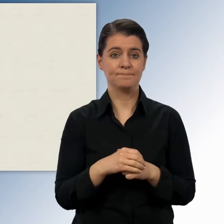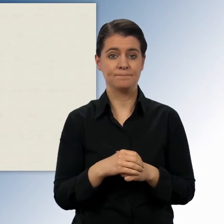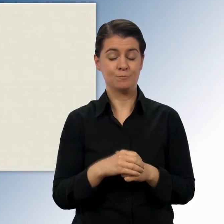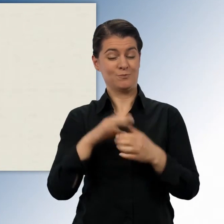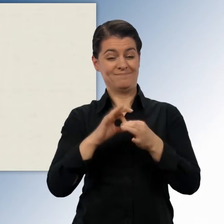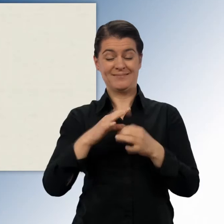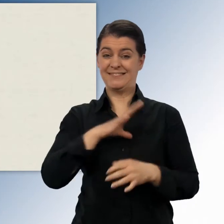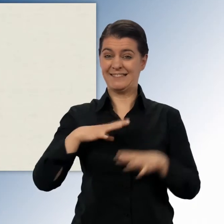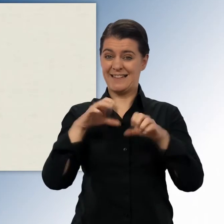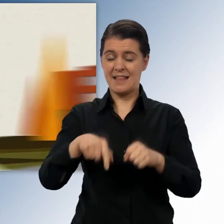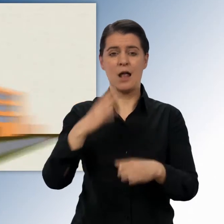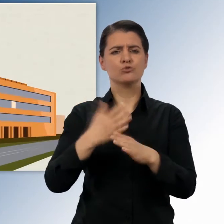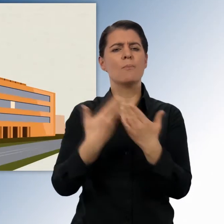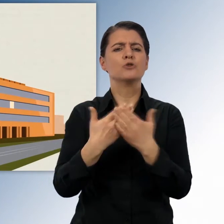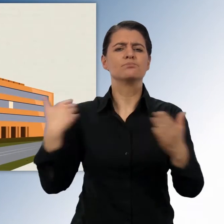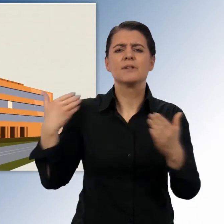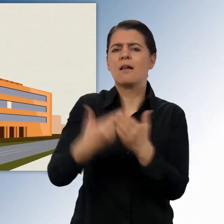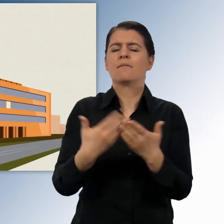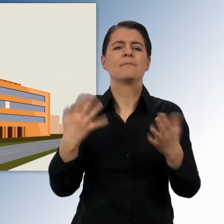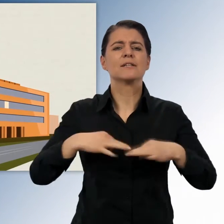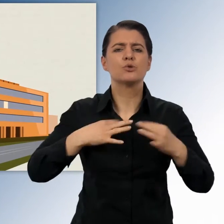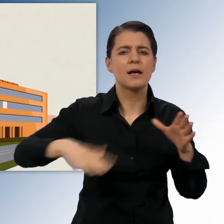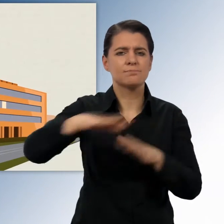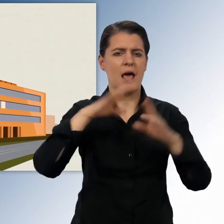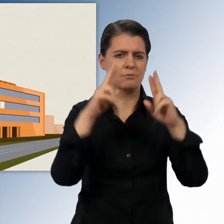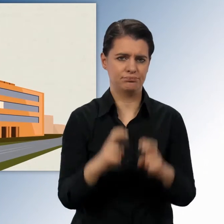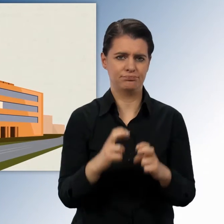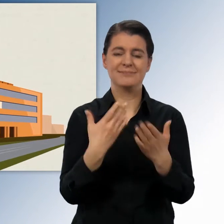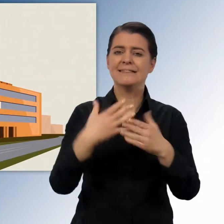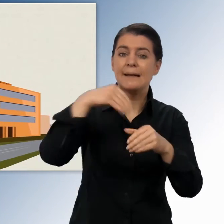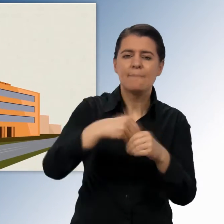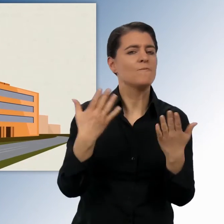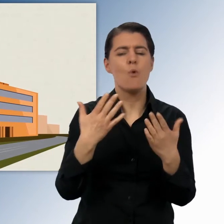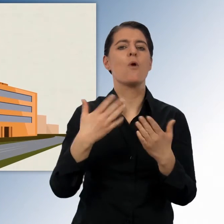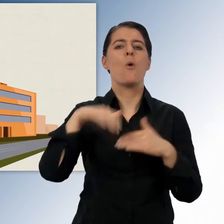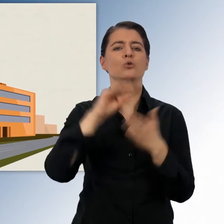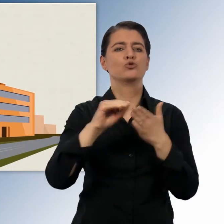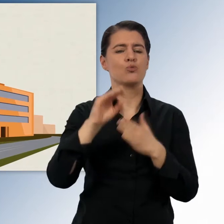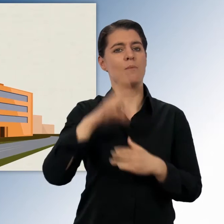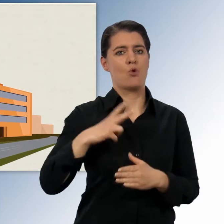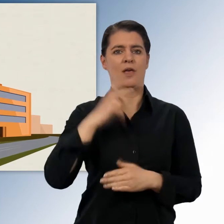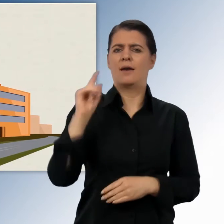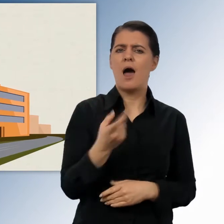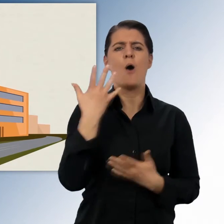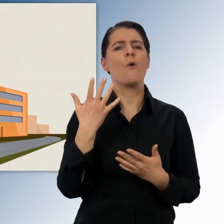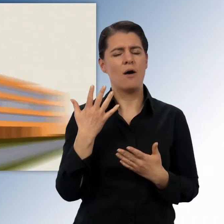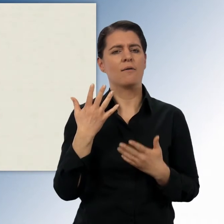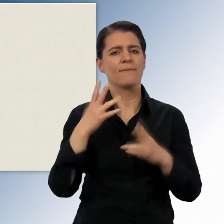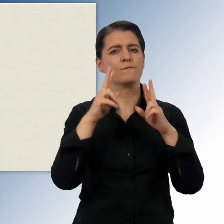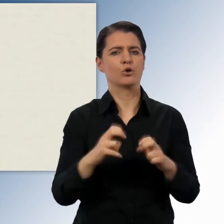viel für eine bessere Gesundheit geforscht, in modernen Hochschulen und Forschungseinrichtungen, die von der EU unterstützt werden.